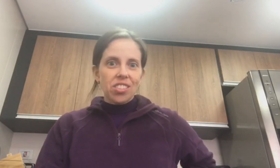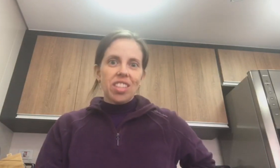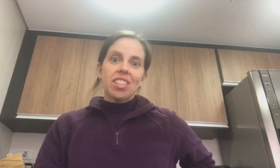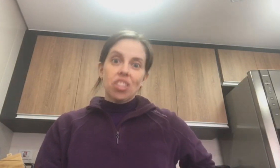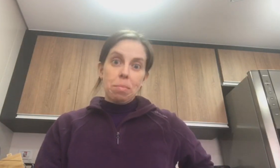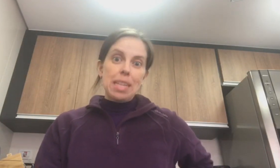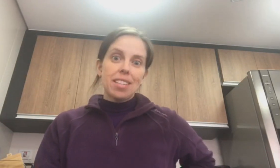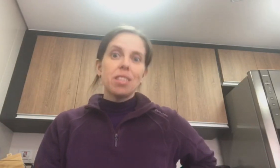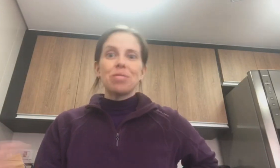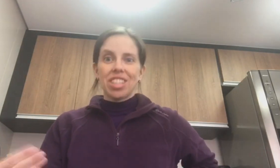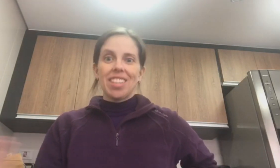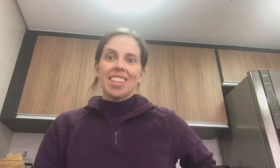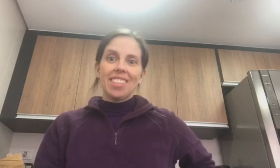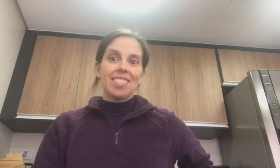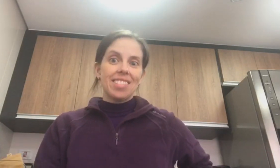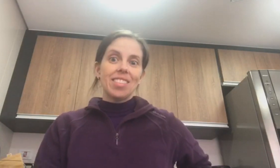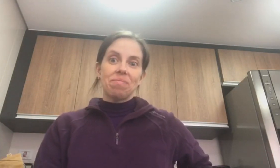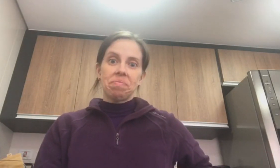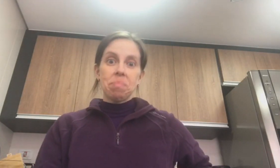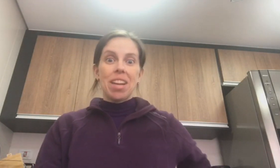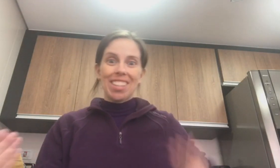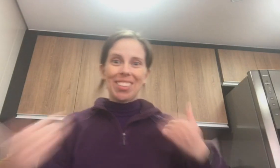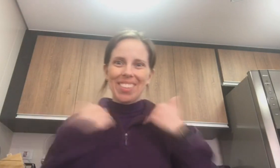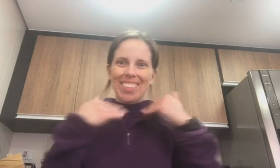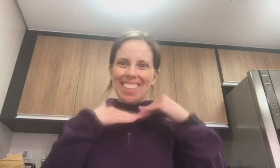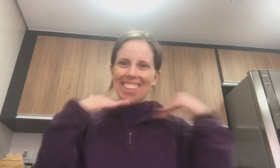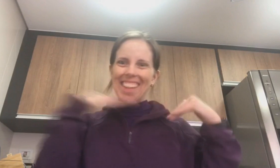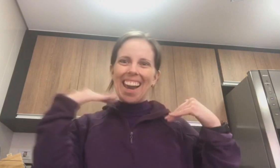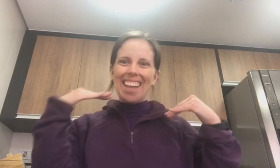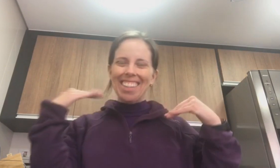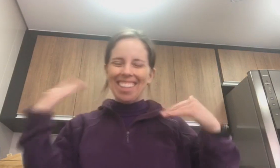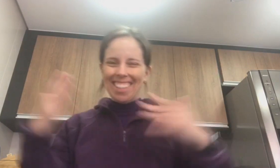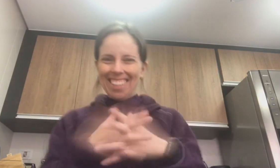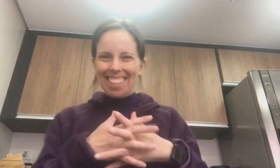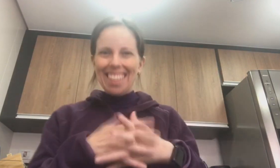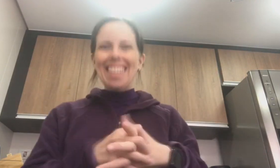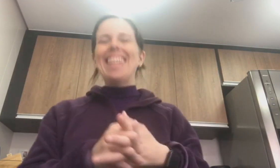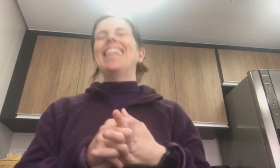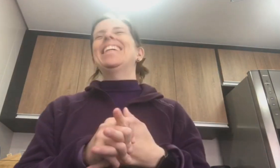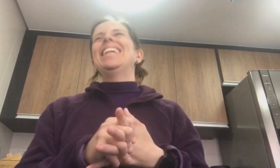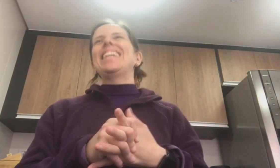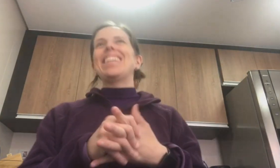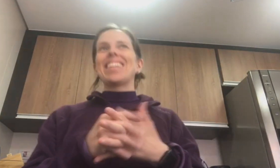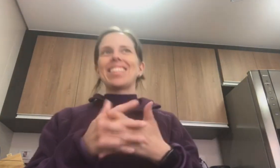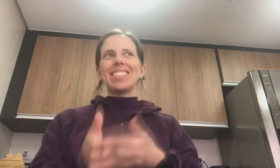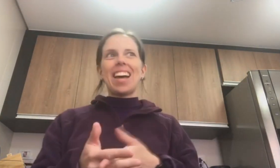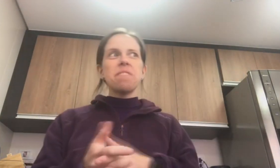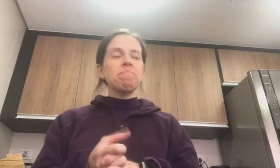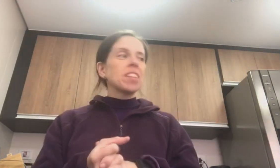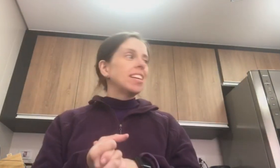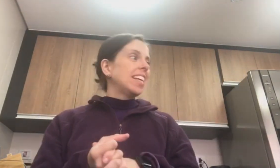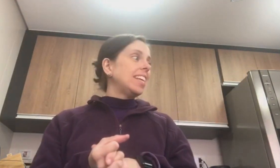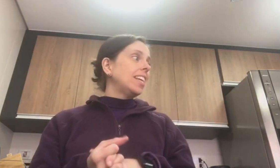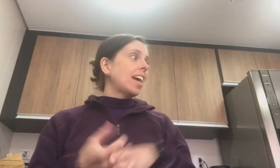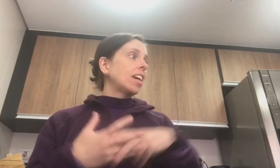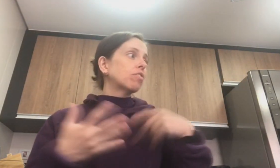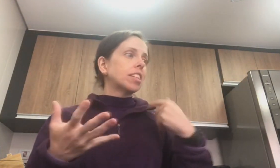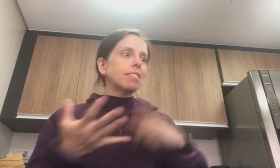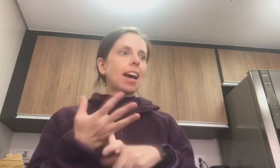não queria deixar mais... Porque eu já tenho um mês que eu tô com isso entagada. E eu queria contar. E aí eu vou tentar